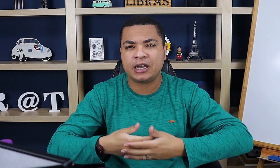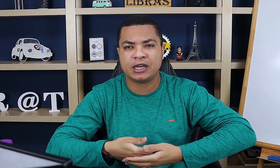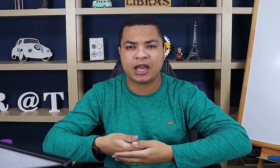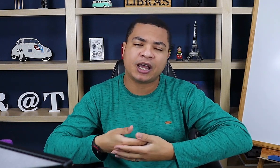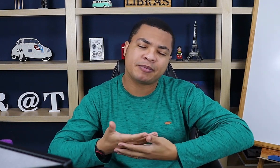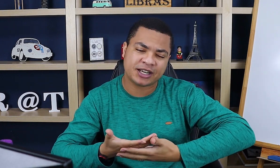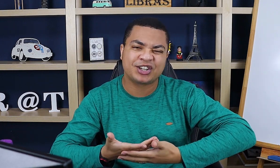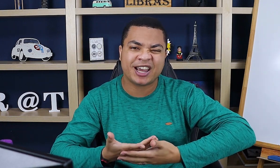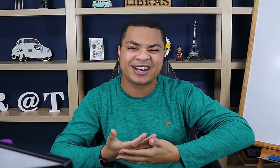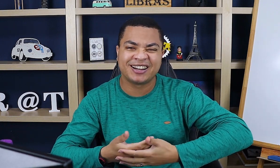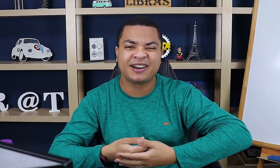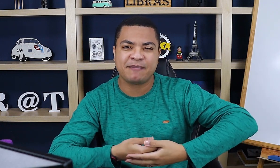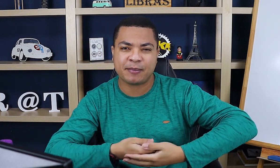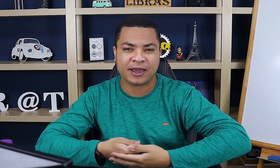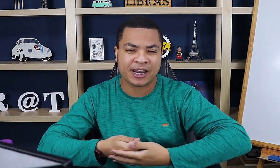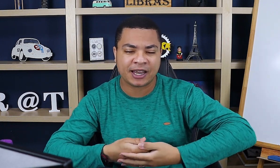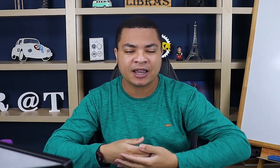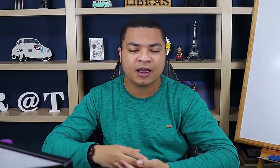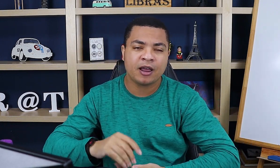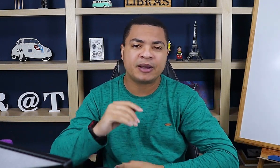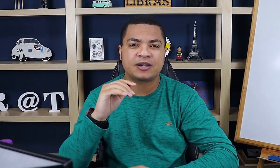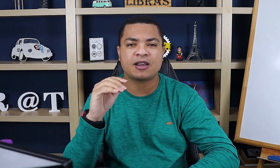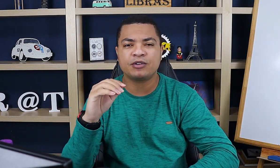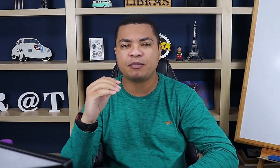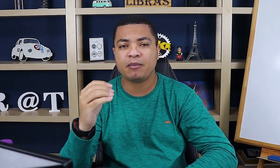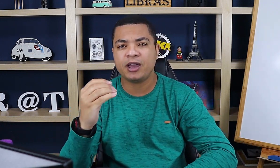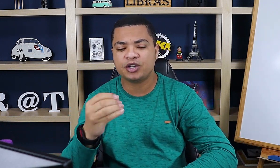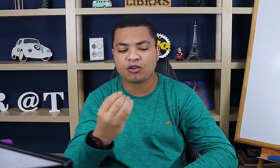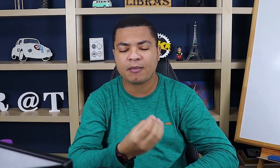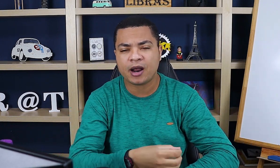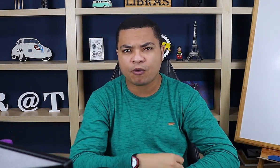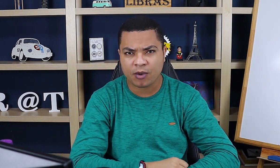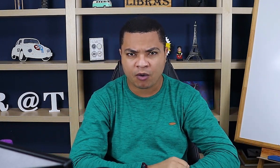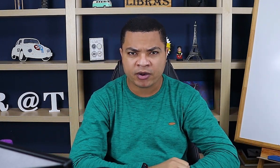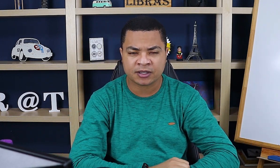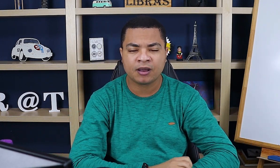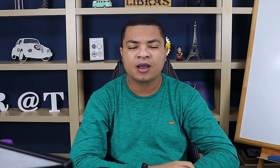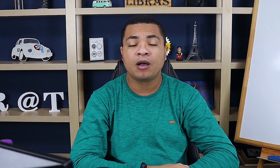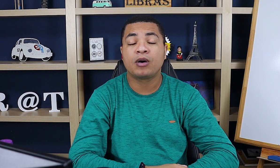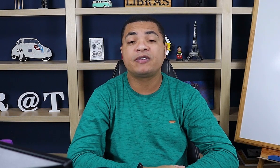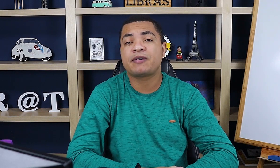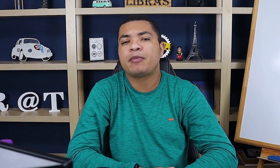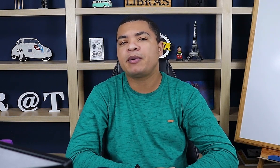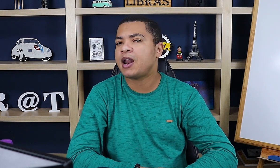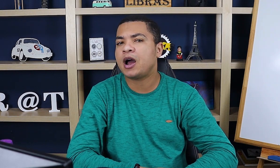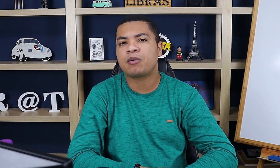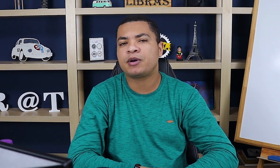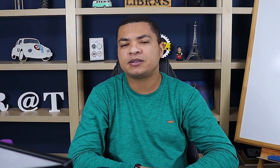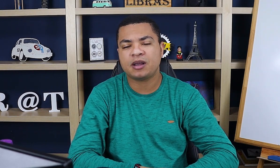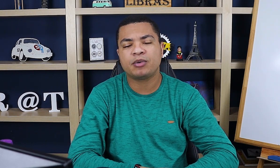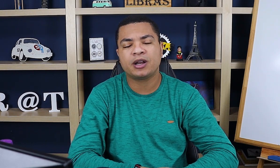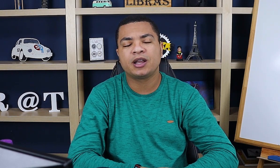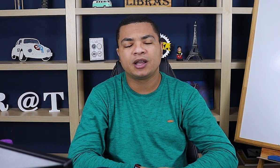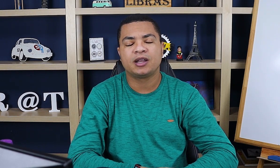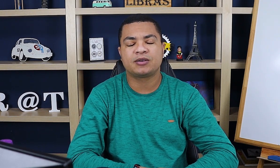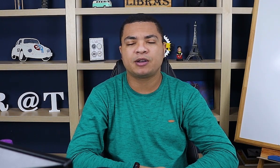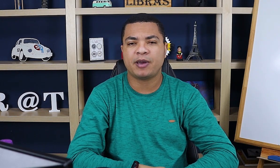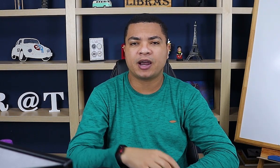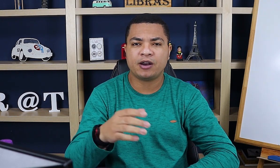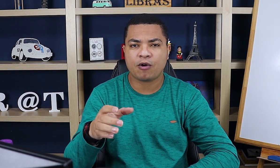neném, apesar de que é beber neném. Mas é o sinal de beber, de tomar alguma coisa. Quando você vai beber água, por exemplo, né? Então, você pega ali o